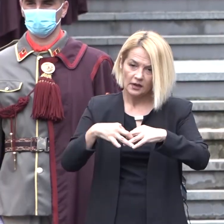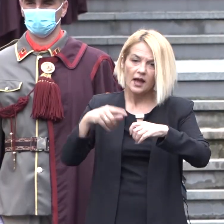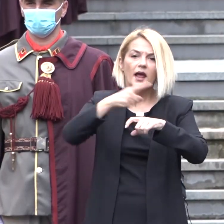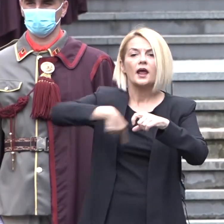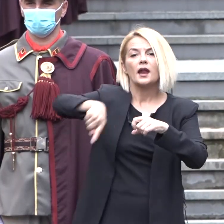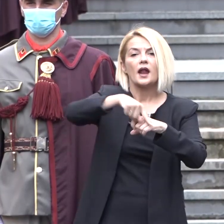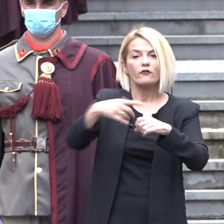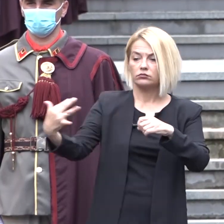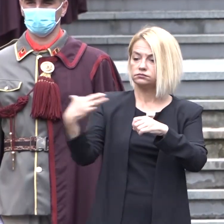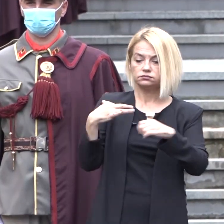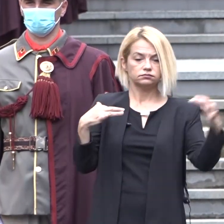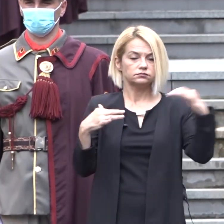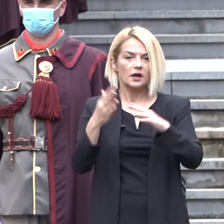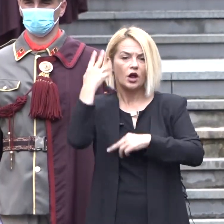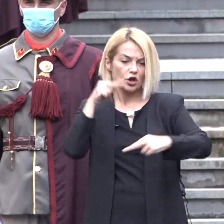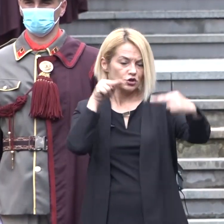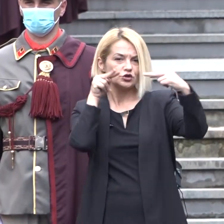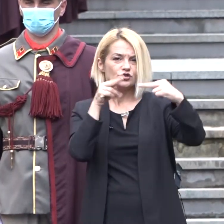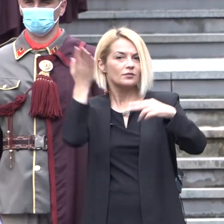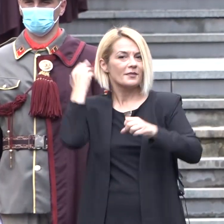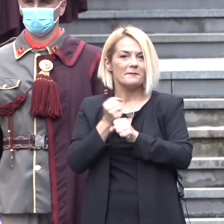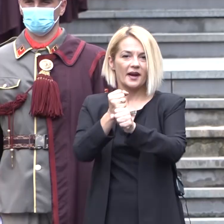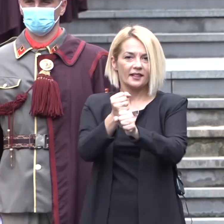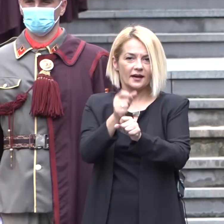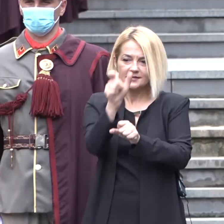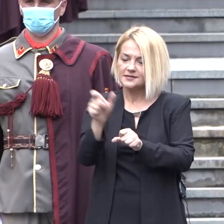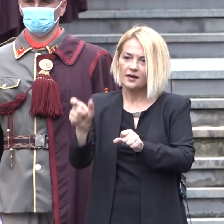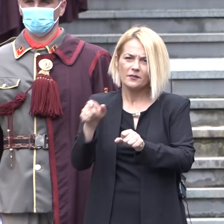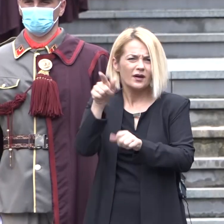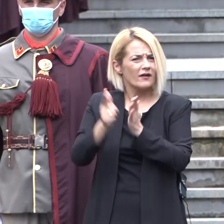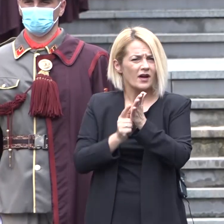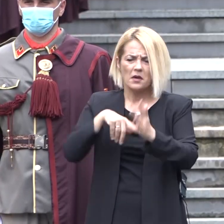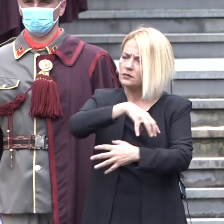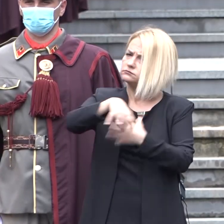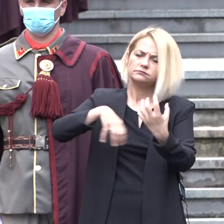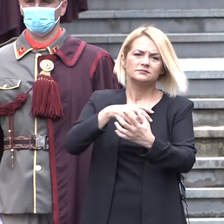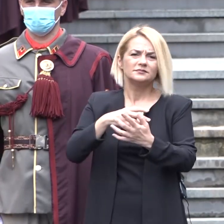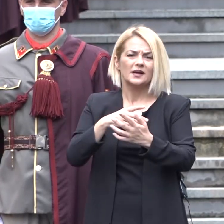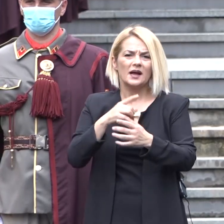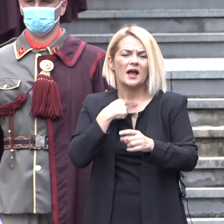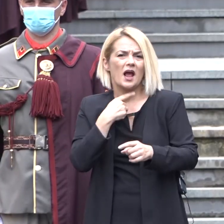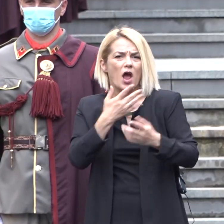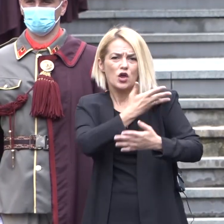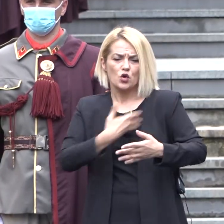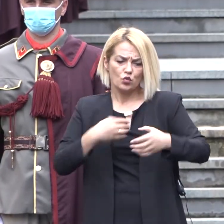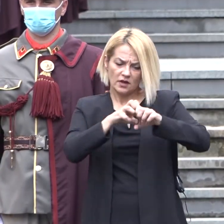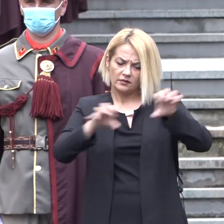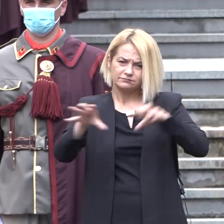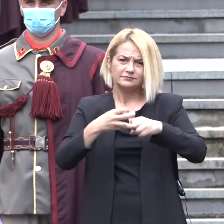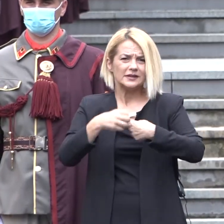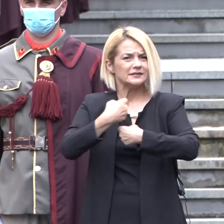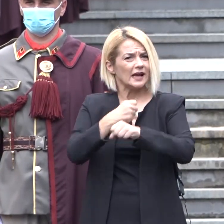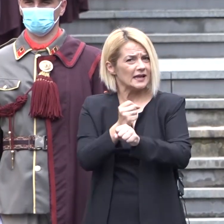обкружување со кој се соочија тогашните пратеници. Во тоа бурно време, накрвав расплет на јуосновенската криза,